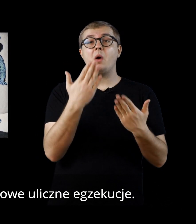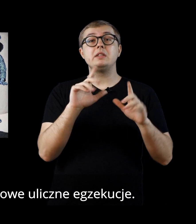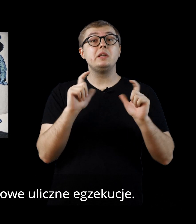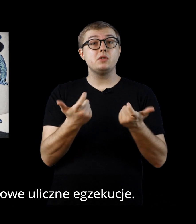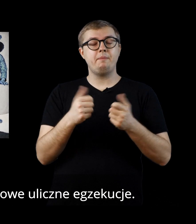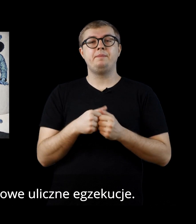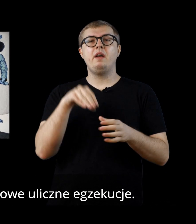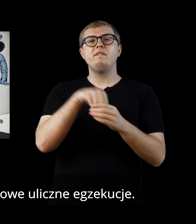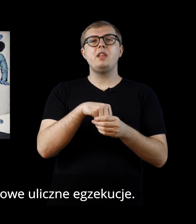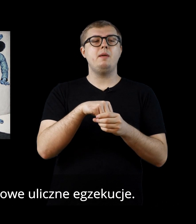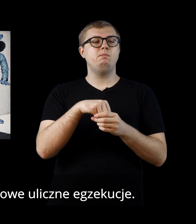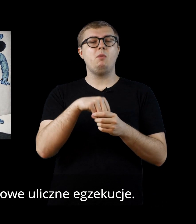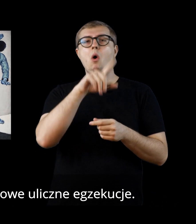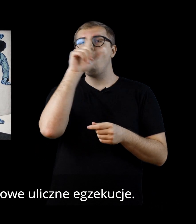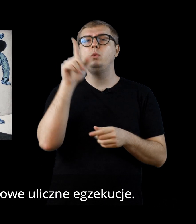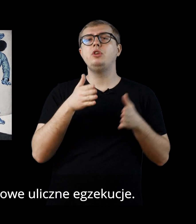ukazujących zbiorowe uliczne egzekucje.